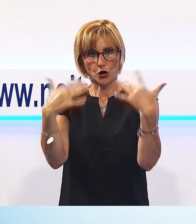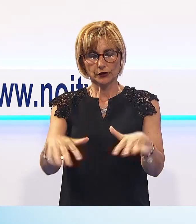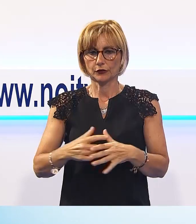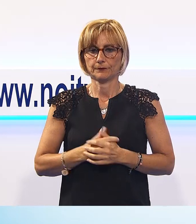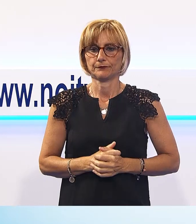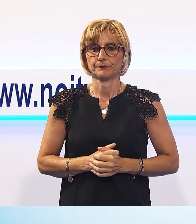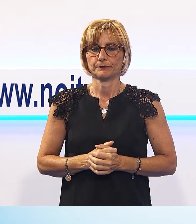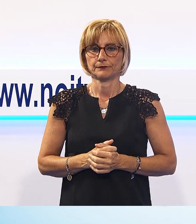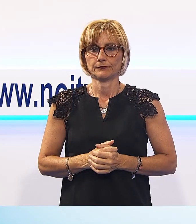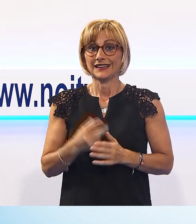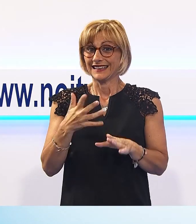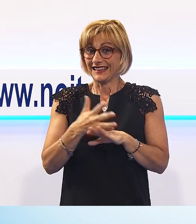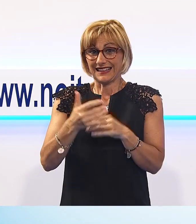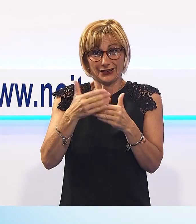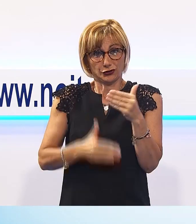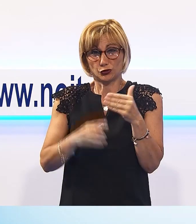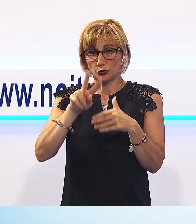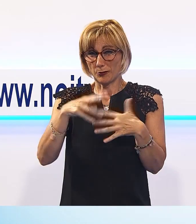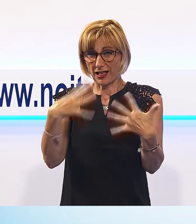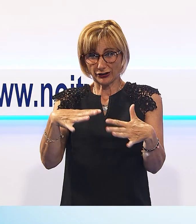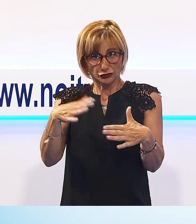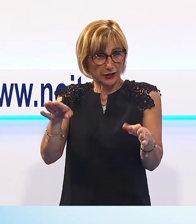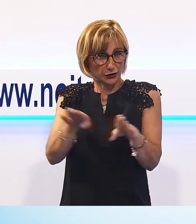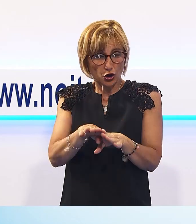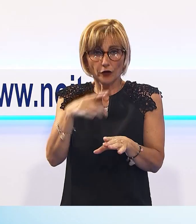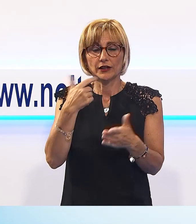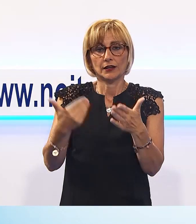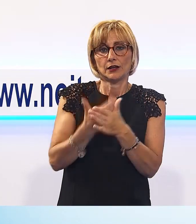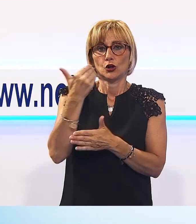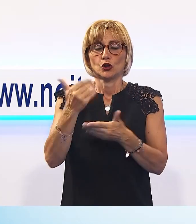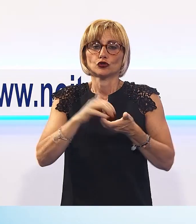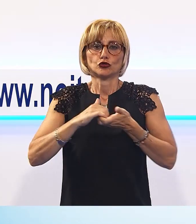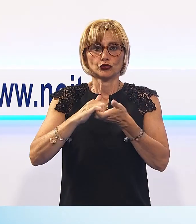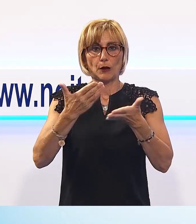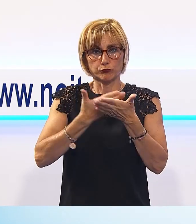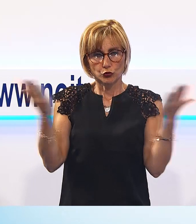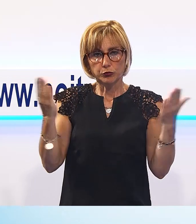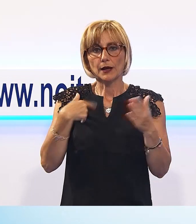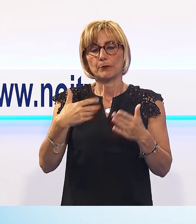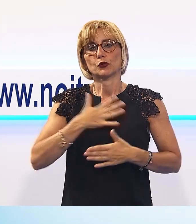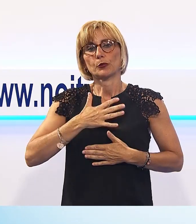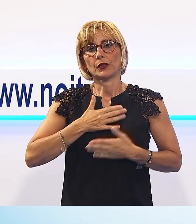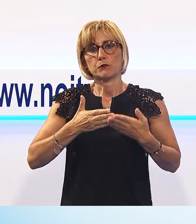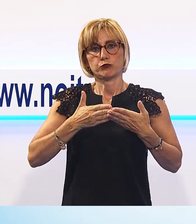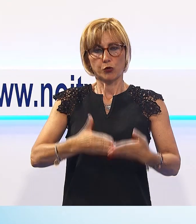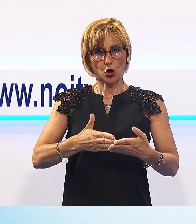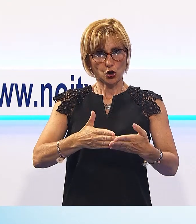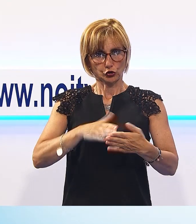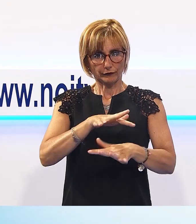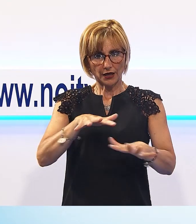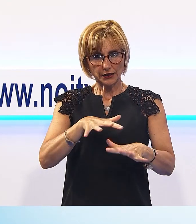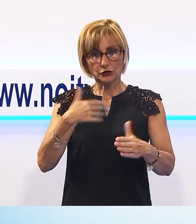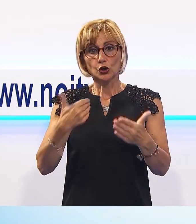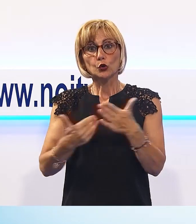Entro la fine dell'anno nascerà una nuova società pubblica proprietaria del porto turistico di Viareggio. Questa new co, ancora da rinominare,